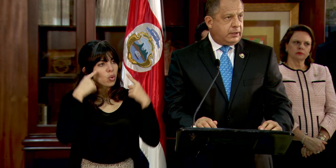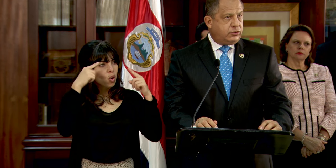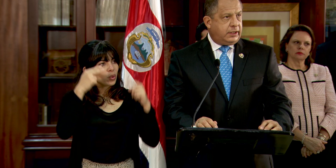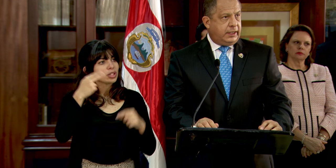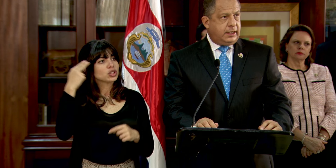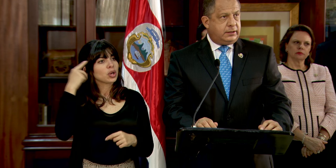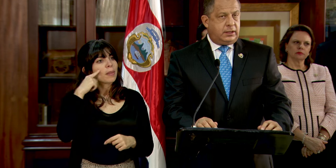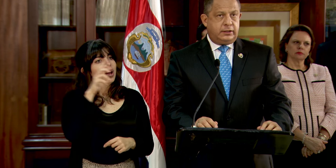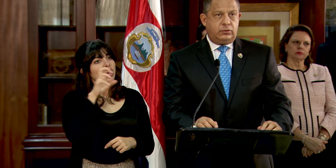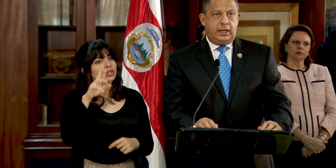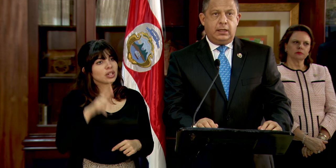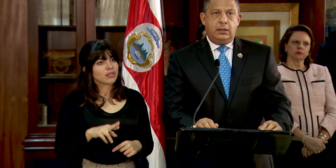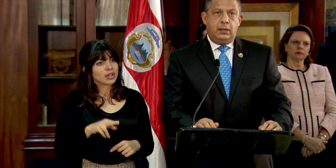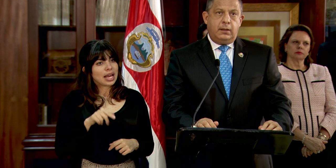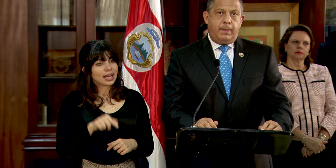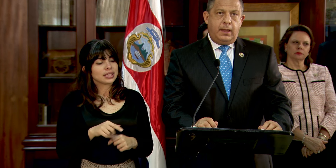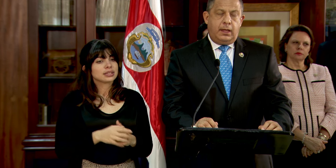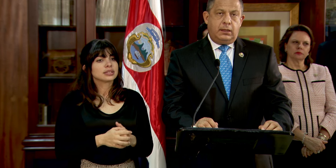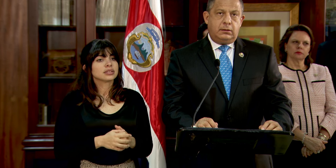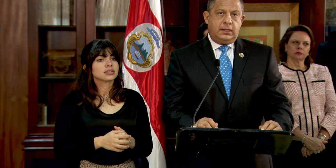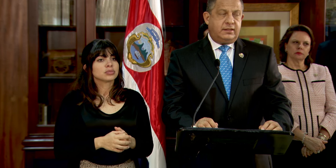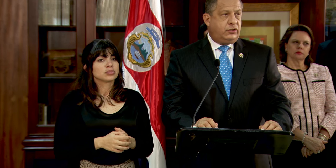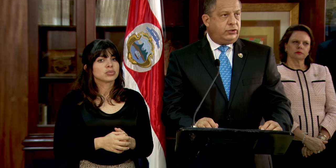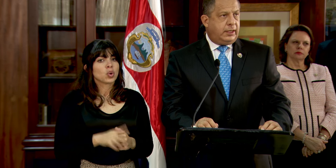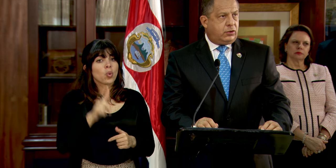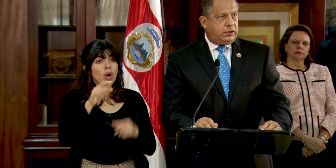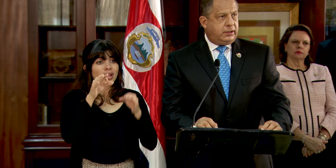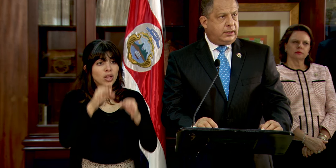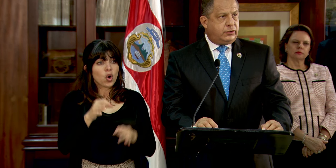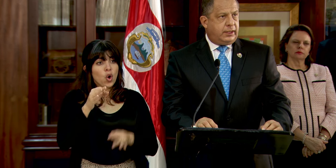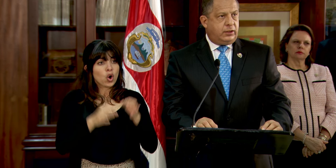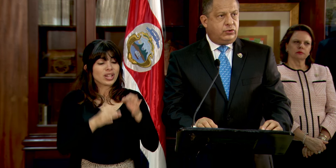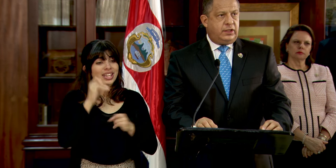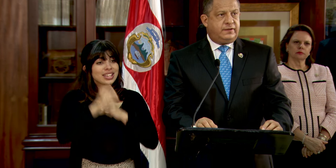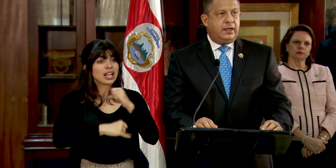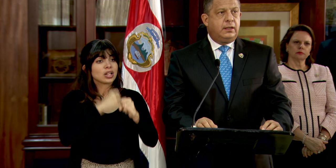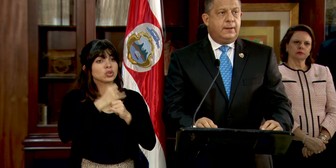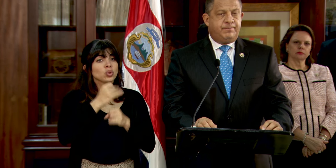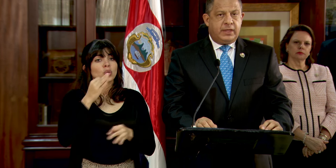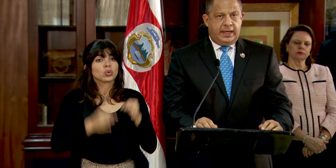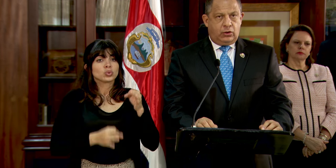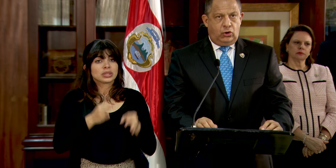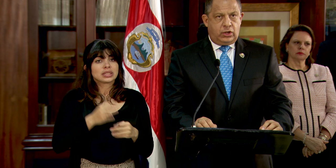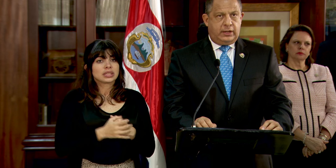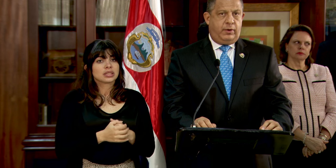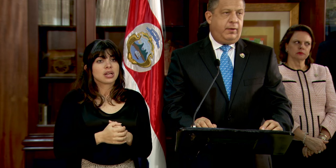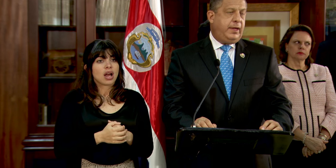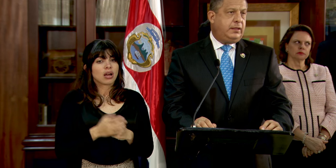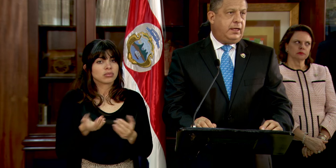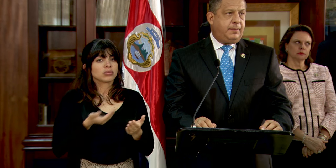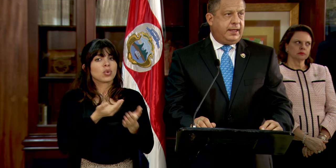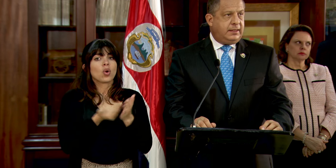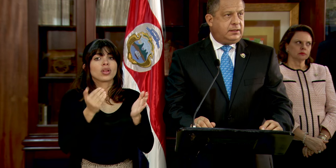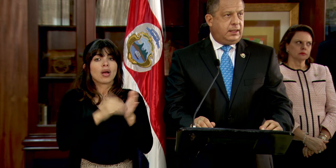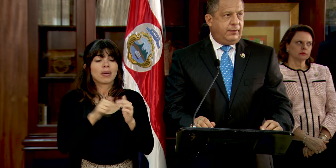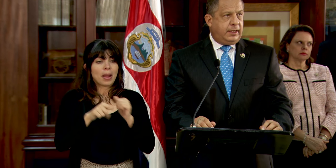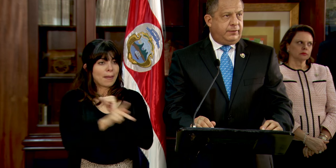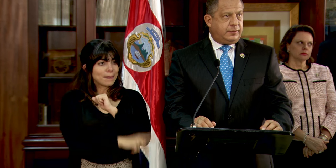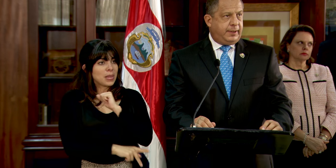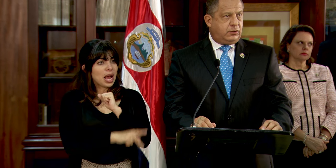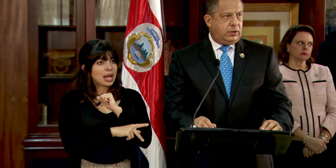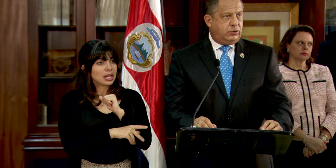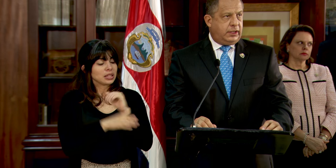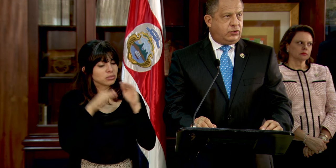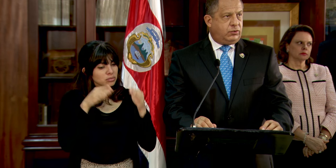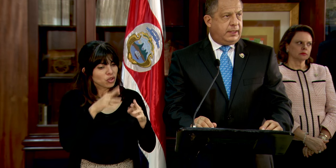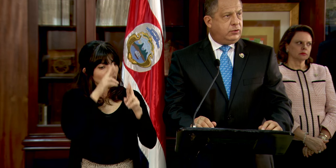histórico para Costa Rica. Esta es una decisión de la Corte Internacional de Justicia que coloca nuevamente al país en la vía